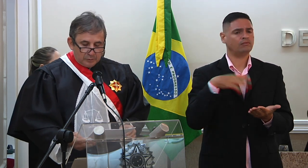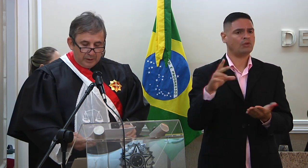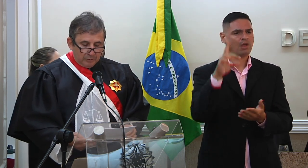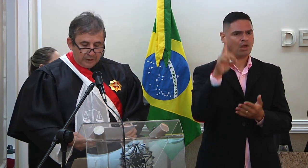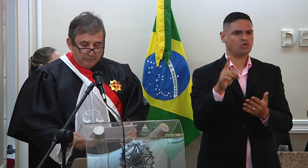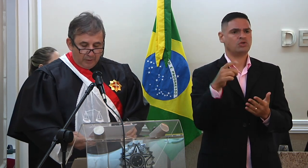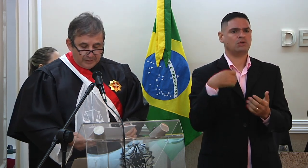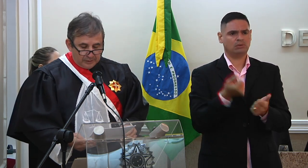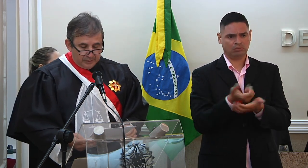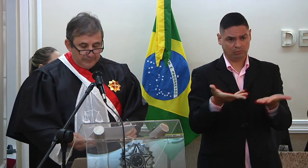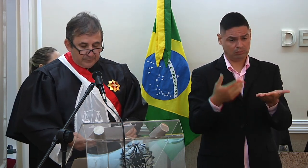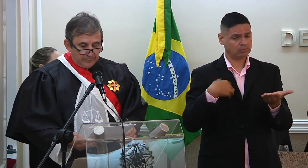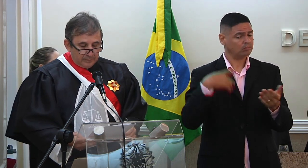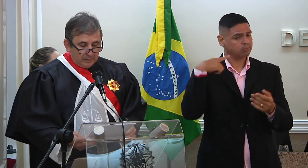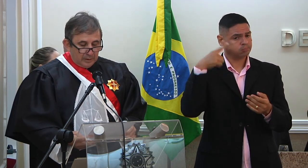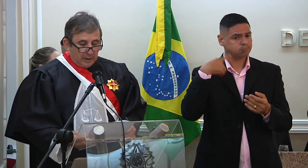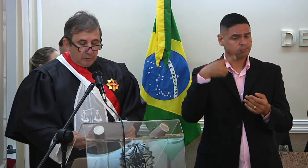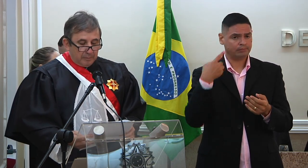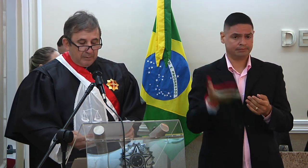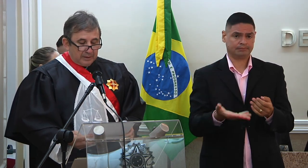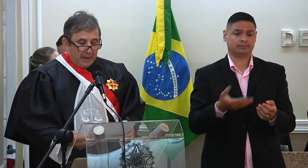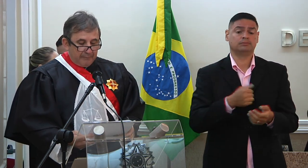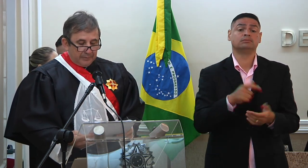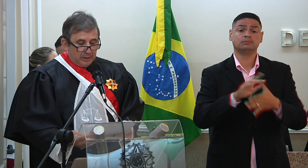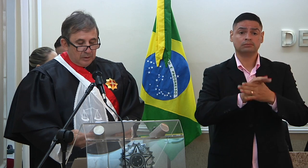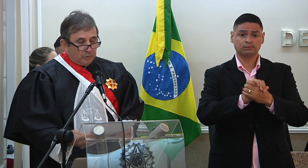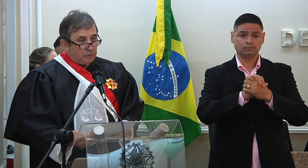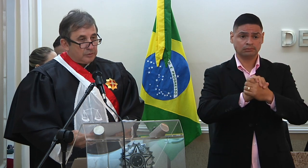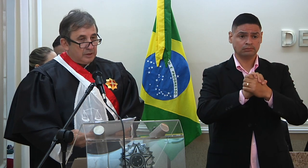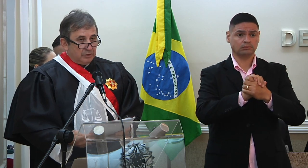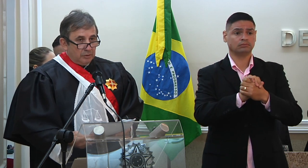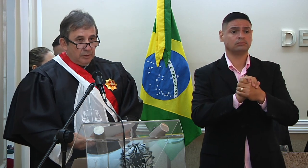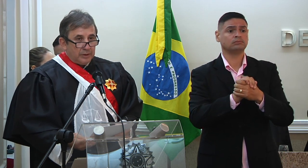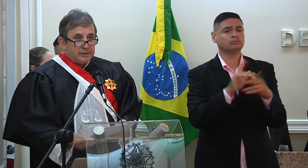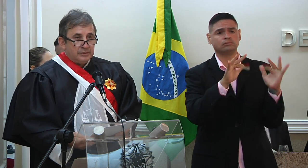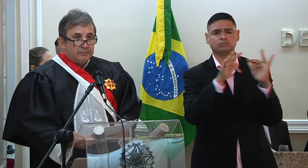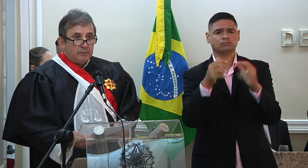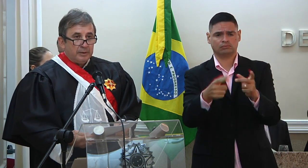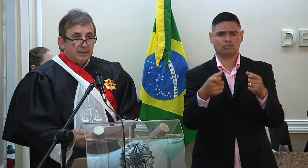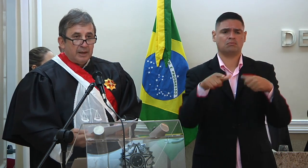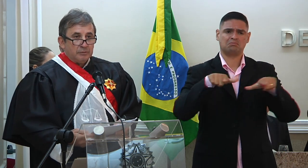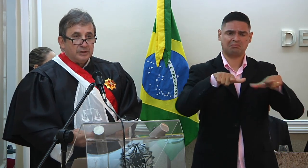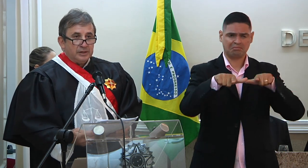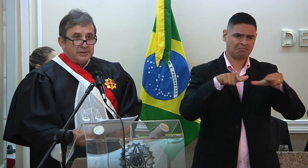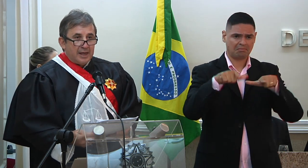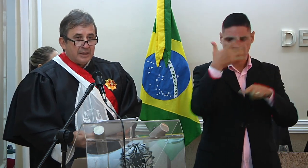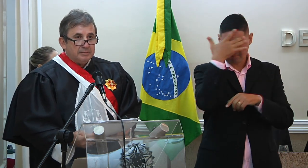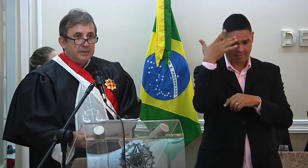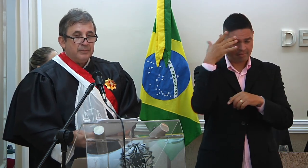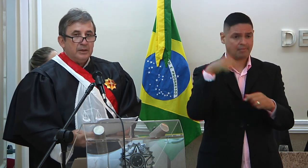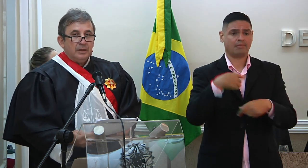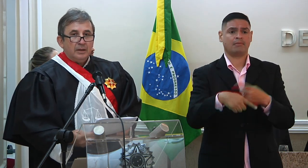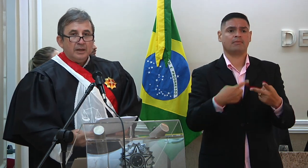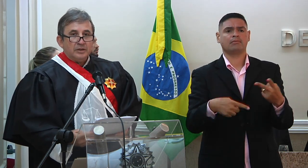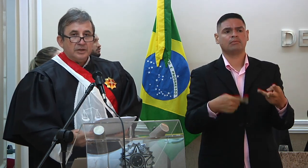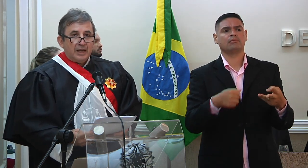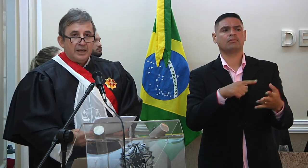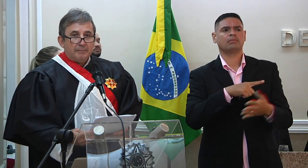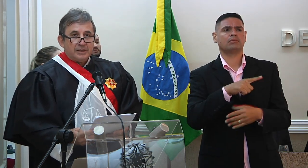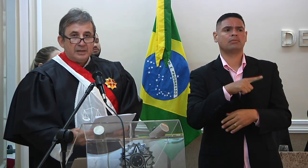diretor da Escola Superior da Advocacia. Quero cumprimentar todos os servidores, cumprimentar o SIN de Sétima,